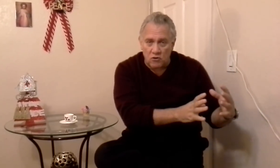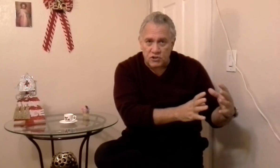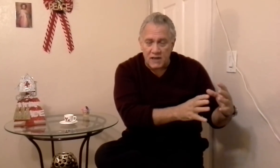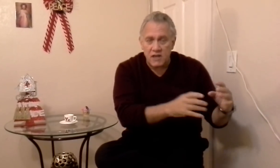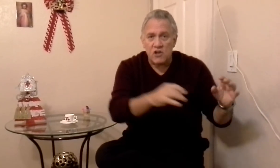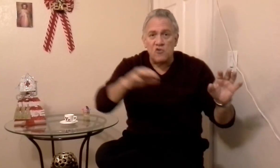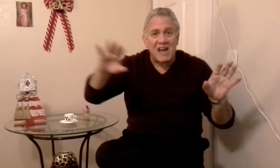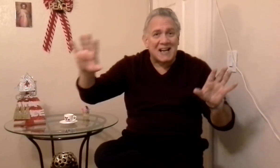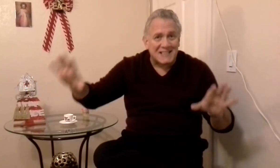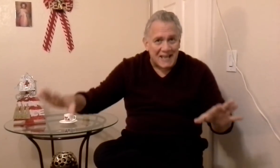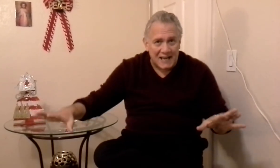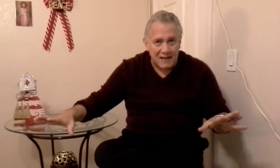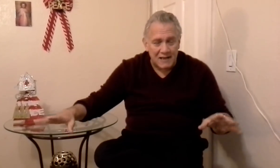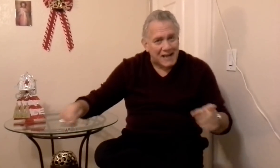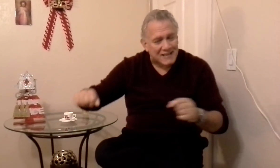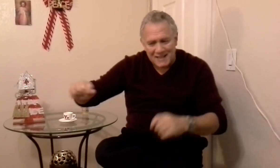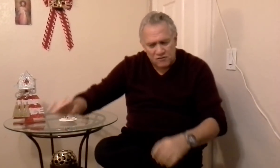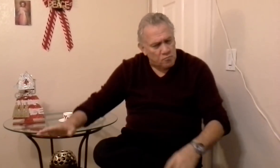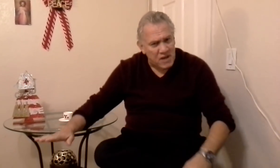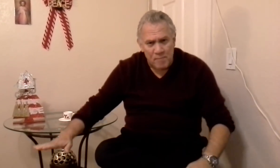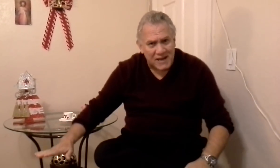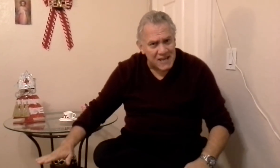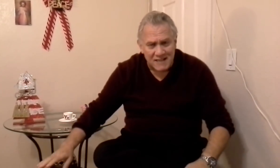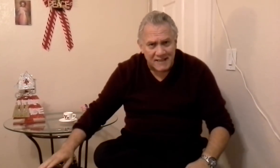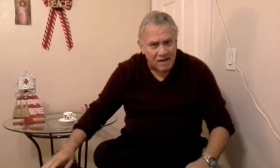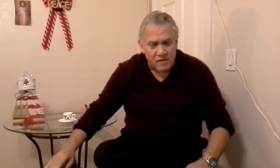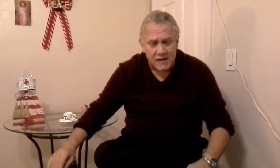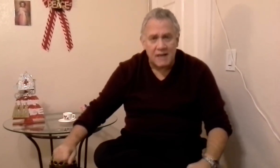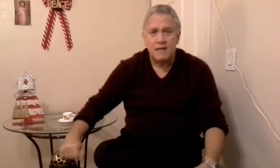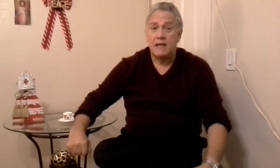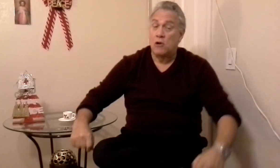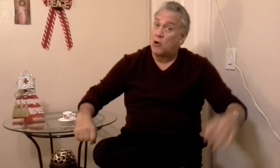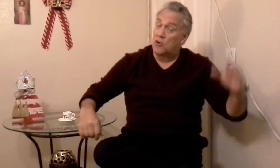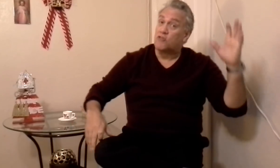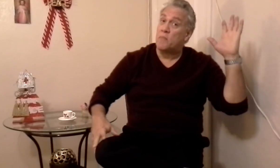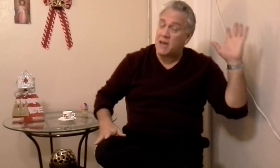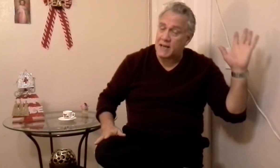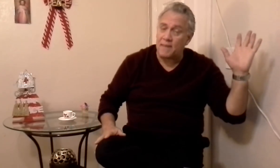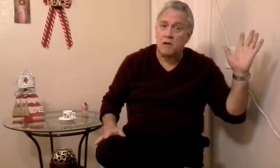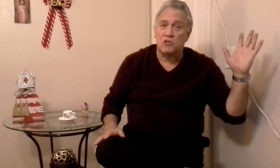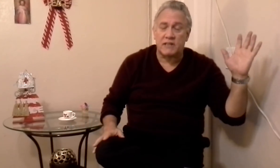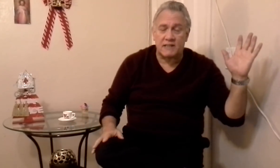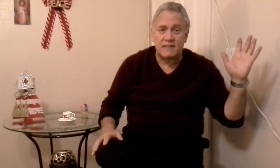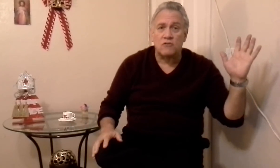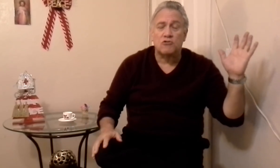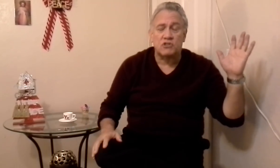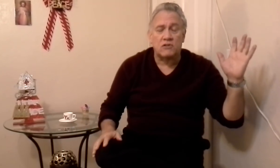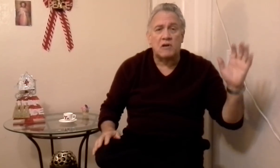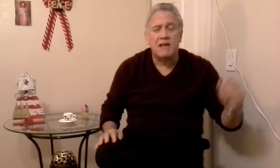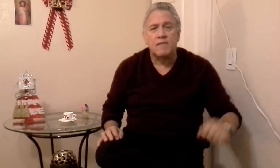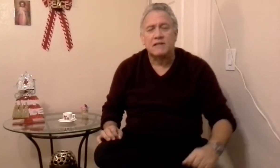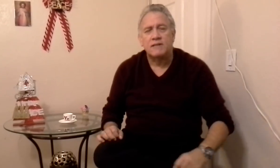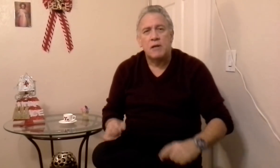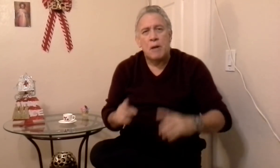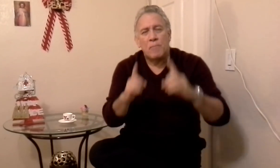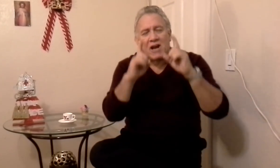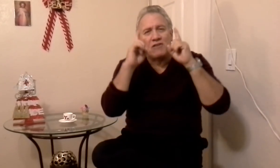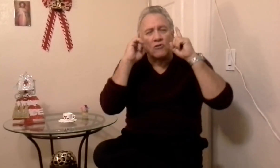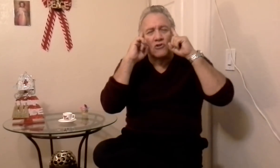noche, y una gasell, las gasell son bien pequeñas en África, los leones son bien grandes, como 700, 800 libras, pero hay dos